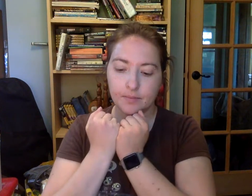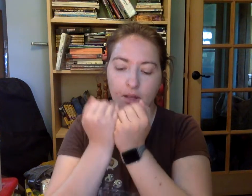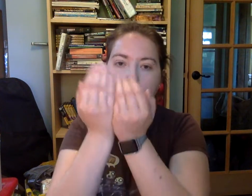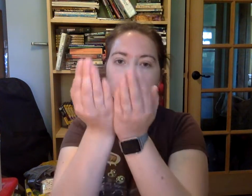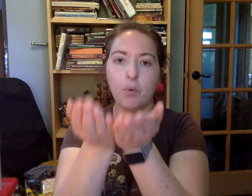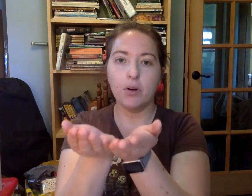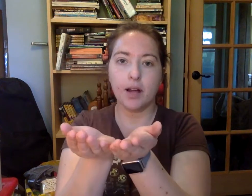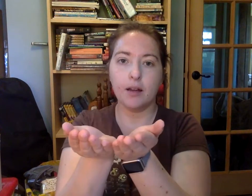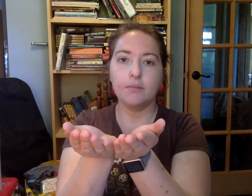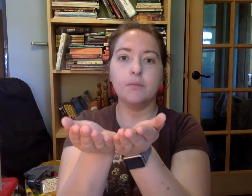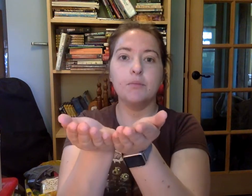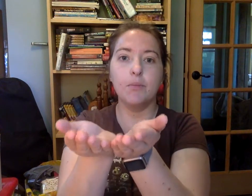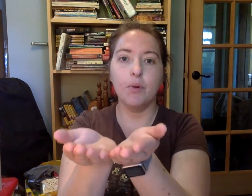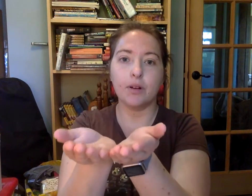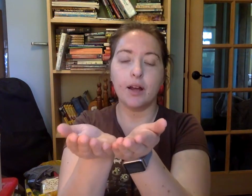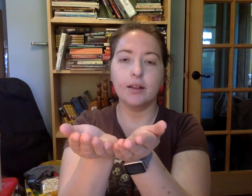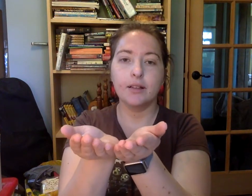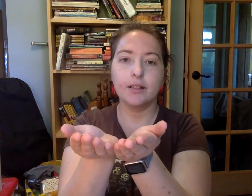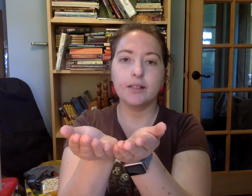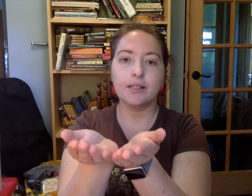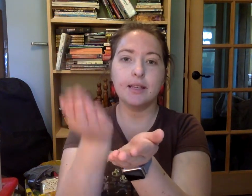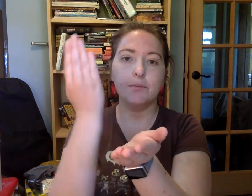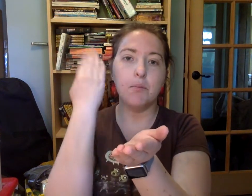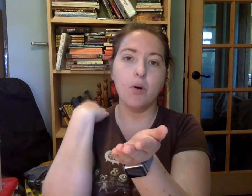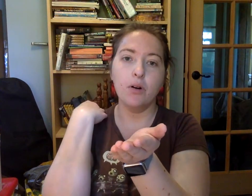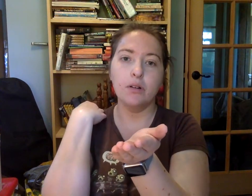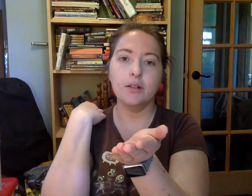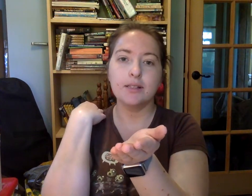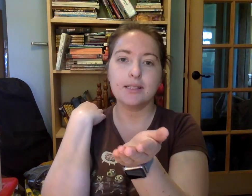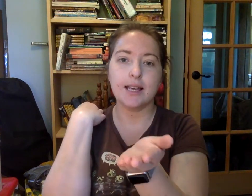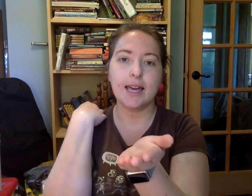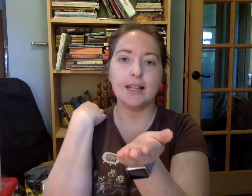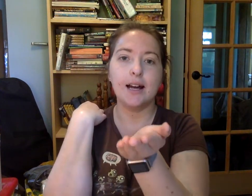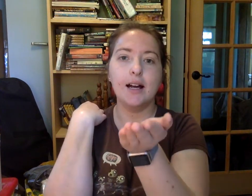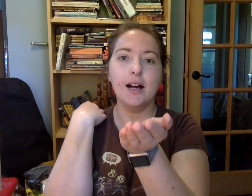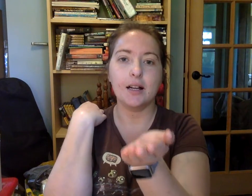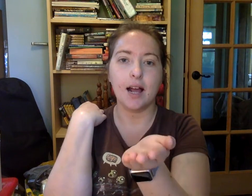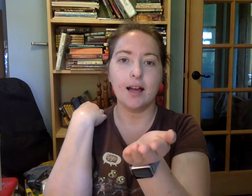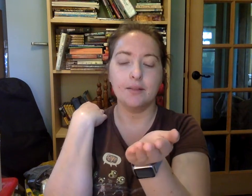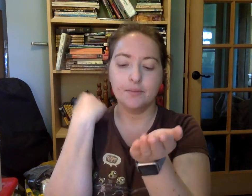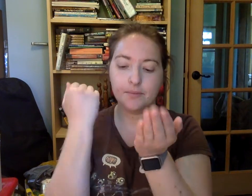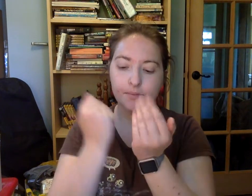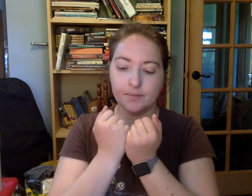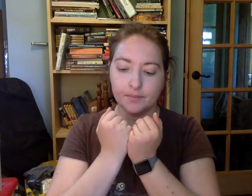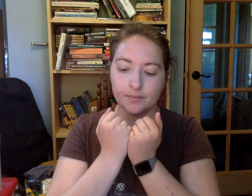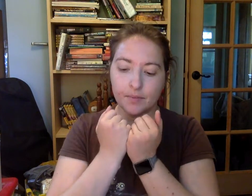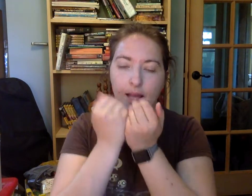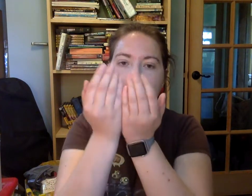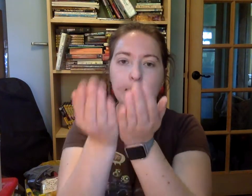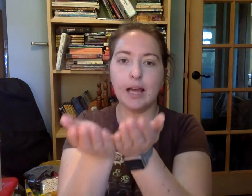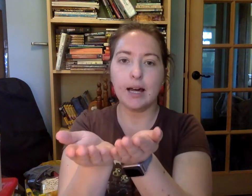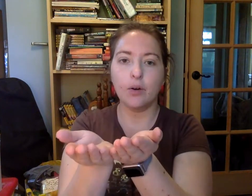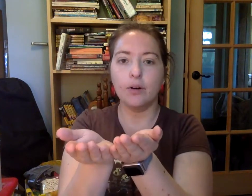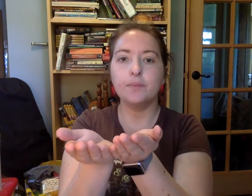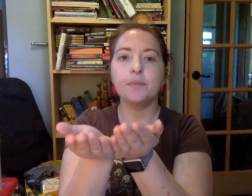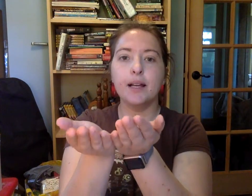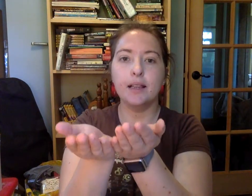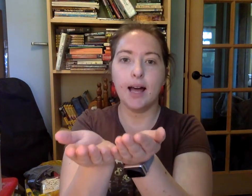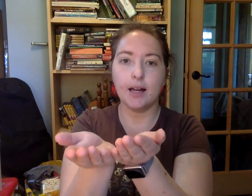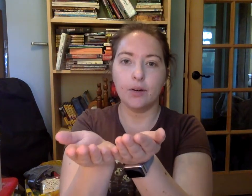Mora. Mora. Sin mo se queda ra. Lago. Lago.